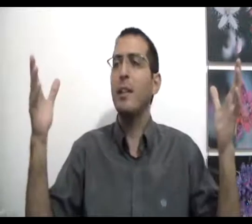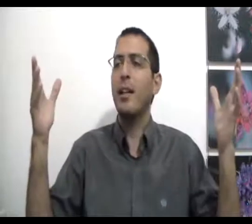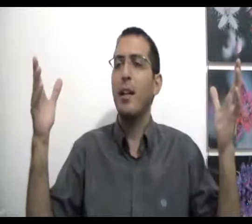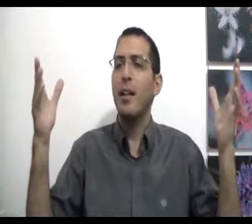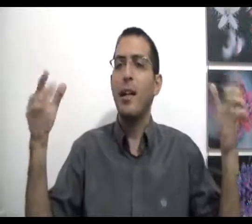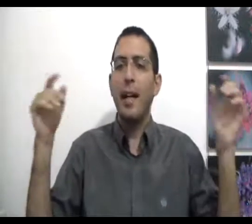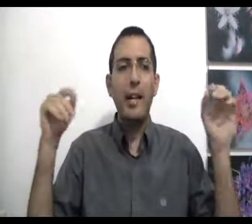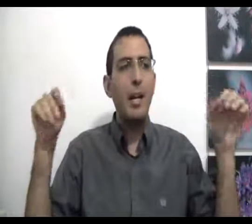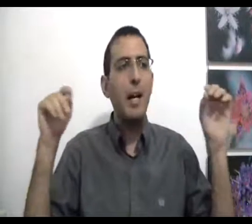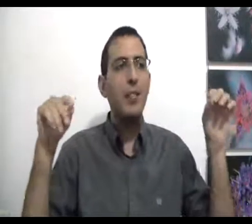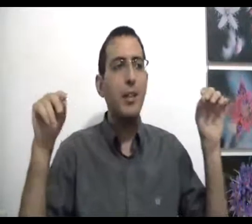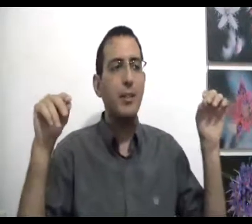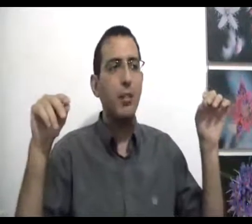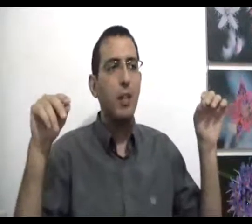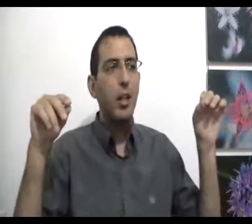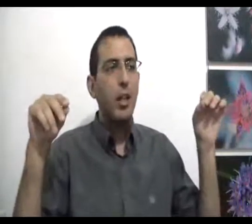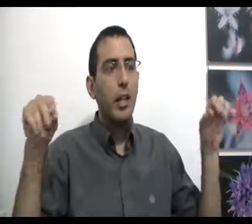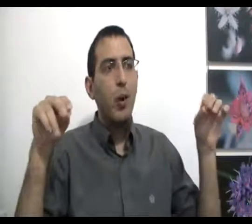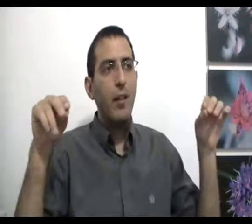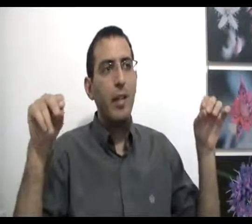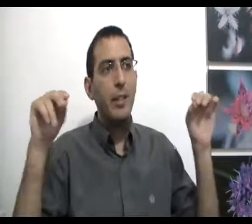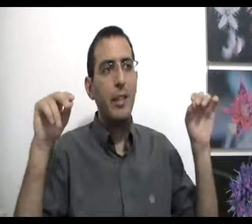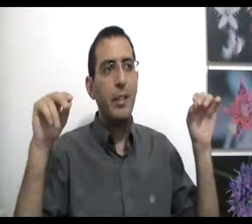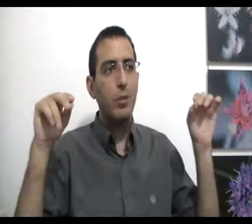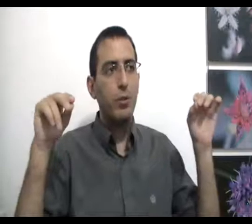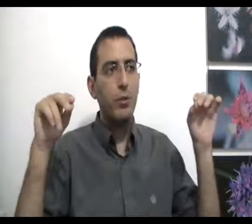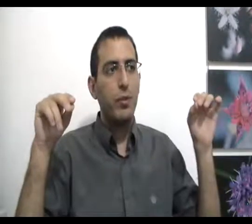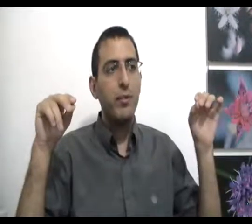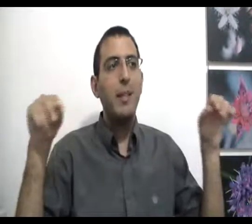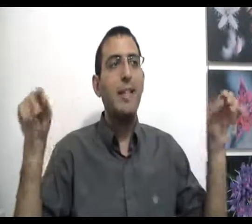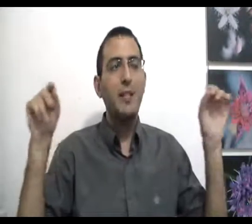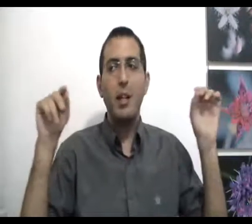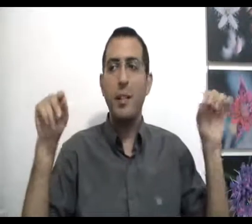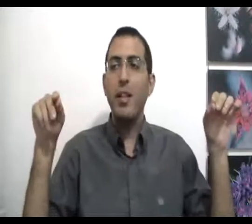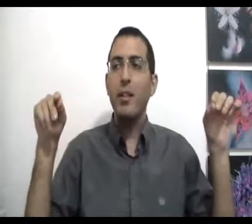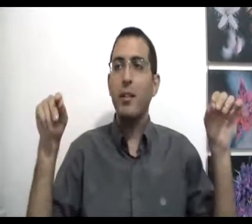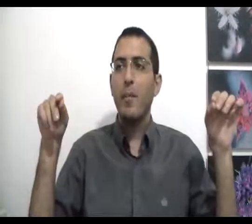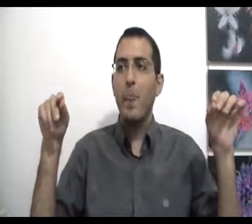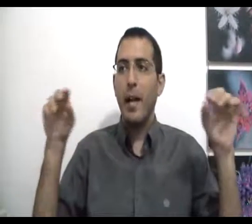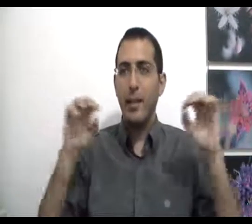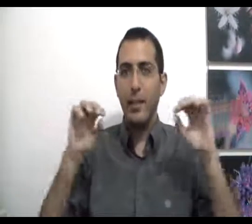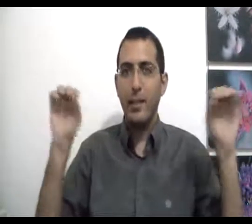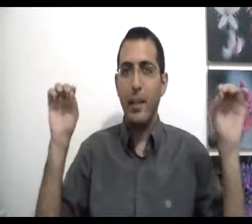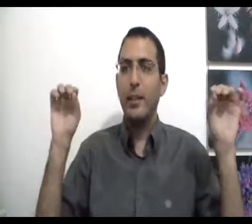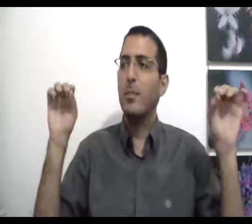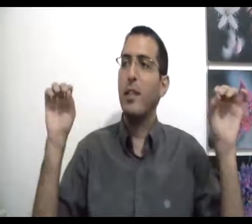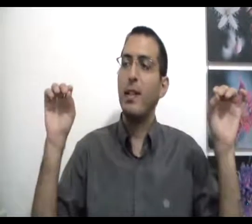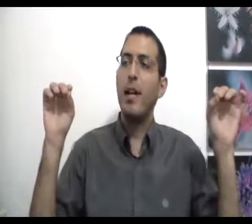ככה לכן גם האהבה הזאת היא לא אהבה אמיתית עד הסוף ומה זה אהבה אמיתית? אני אגיד את זה בקצרה